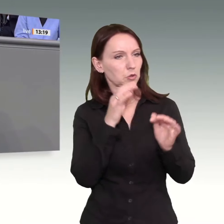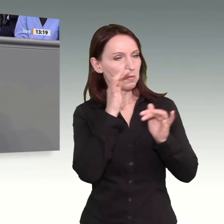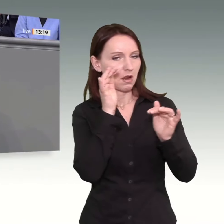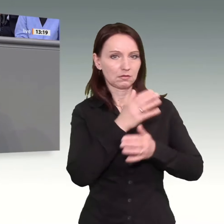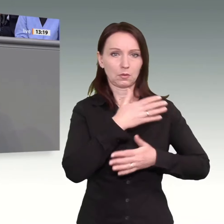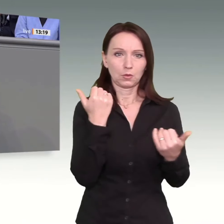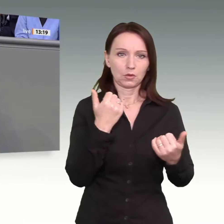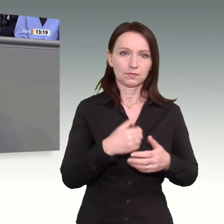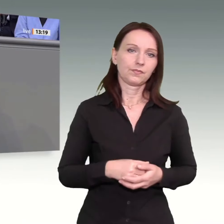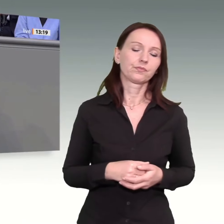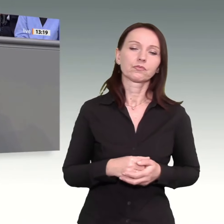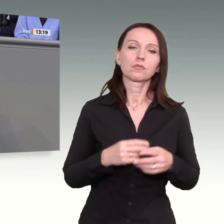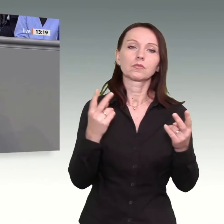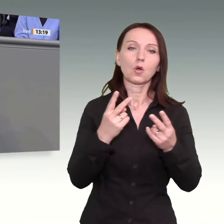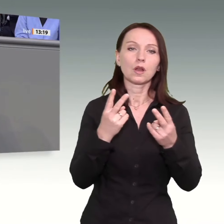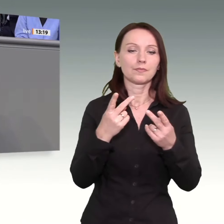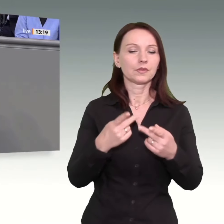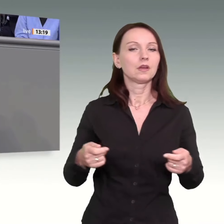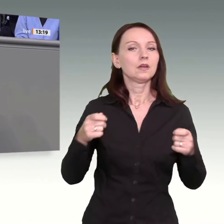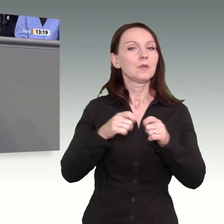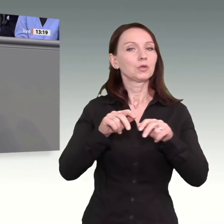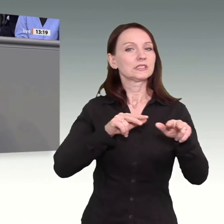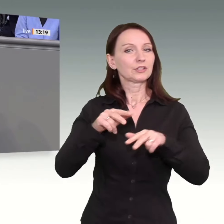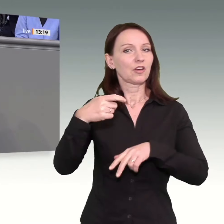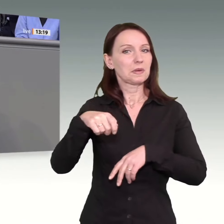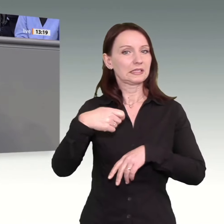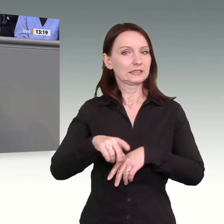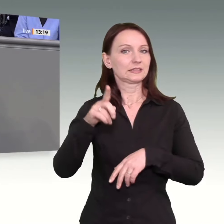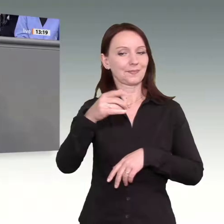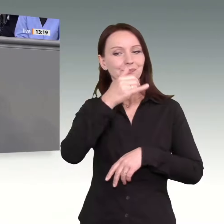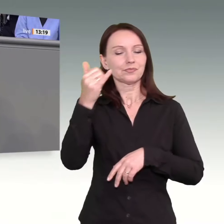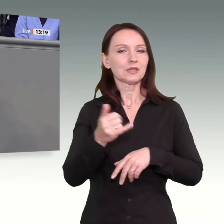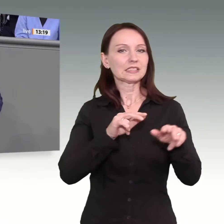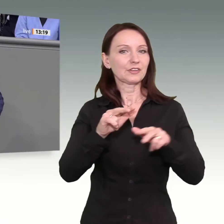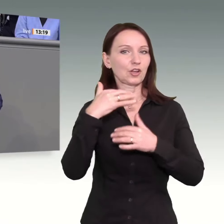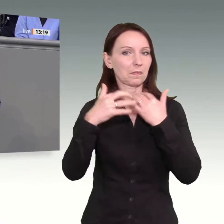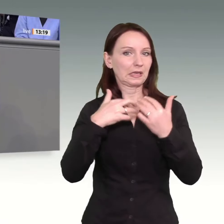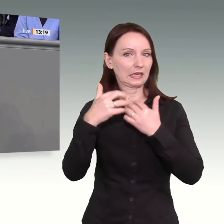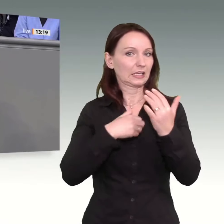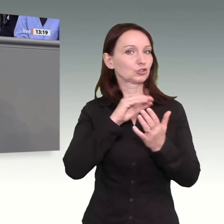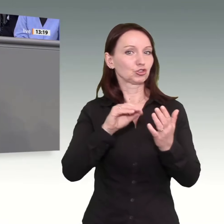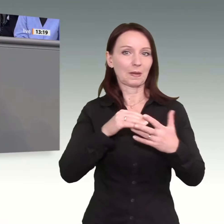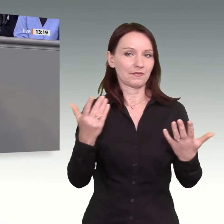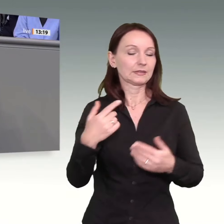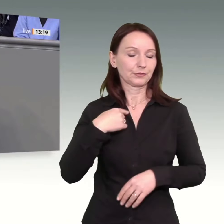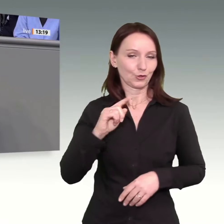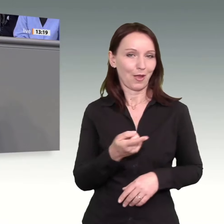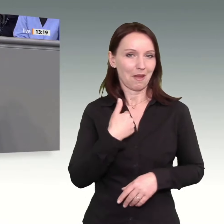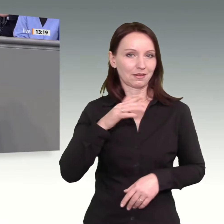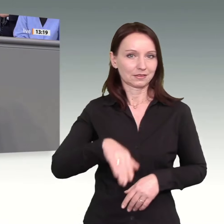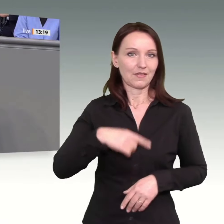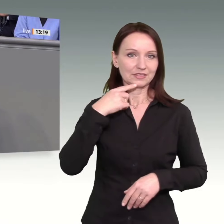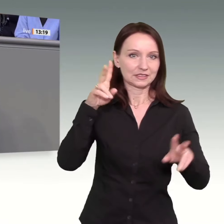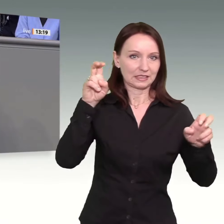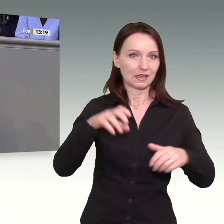der Bundeswirtschaftsminister schreibt in seinen Jahreswirtschaftsberichten, und ich darf nochmals zitieren, Der Weg zur